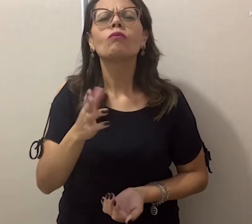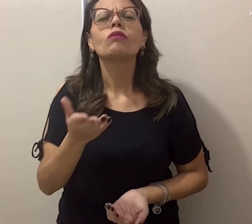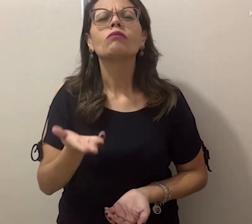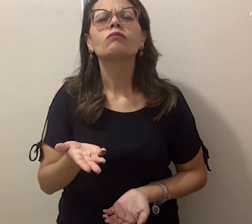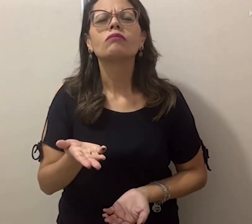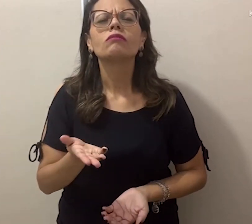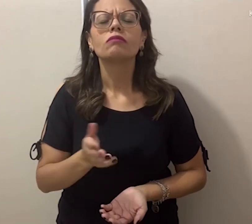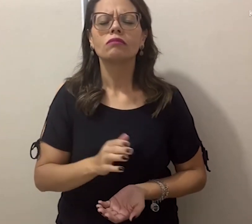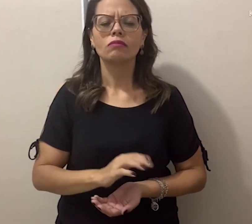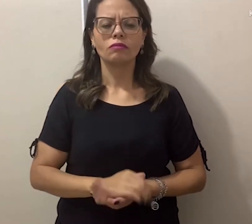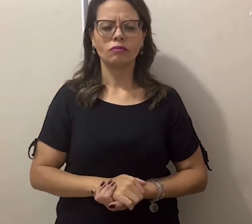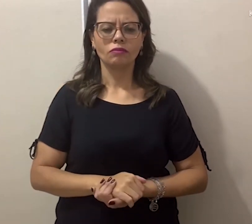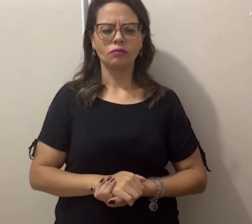Qual o nome do teu tio?